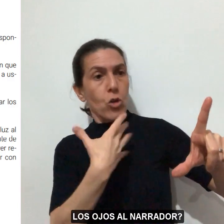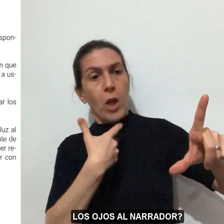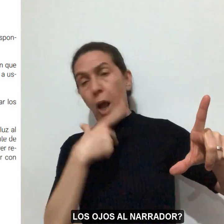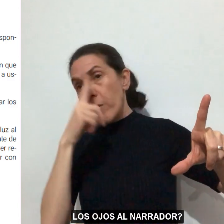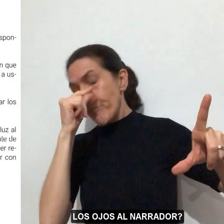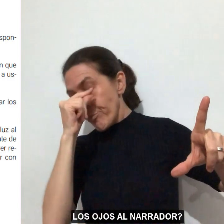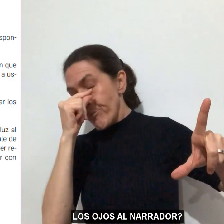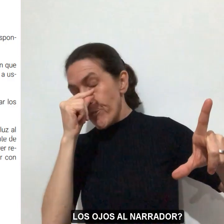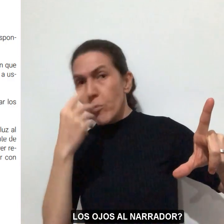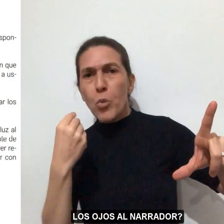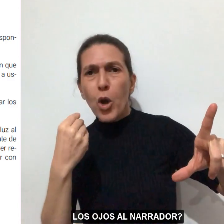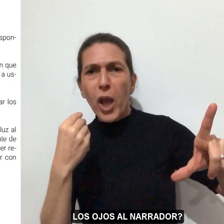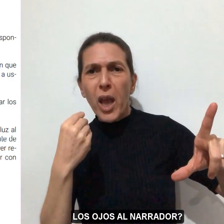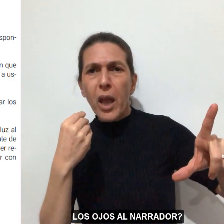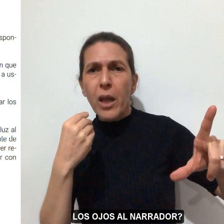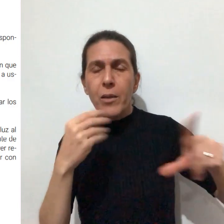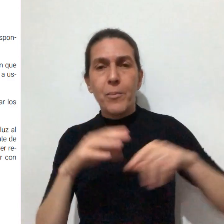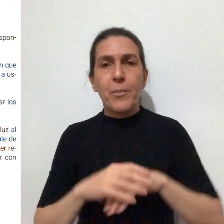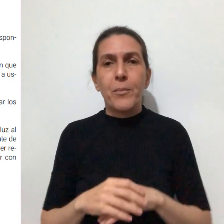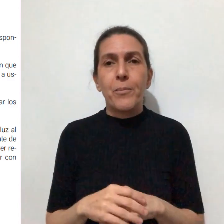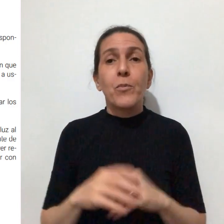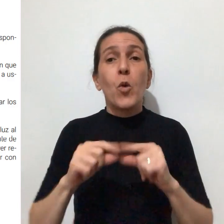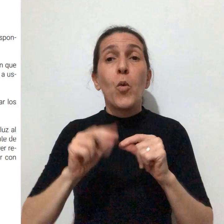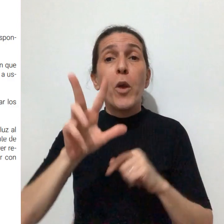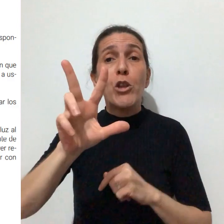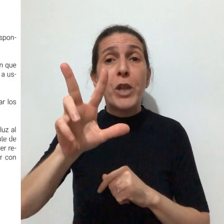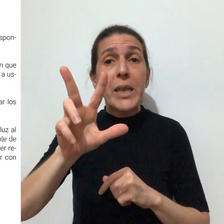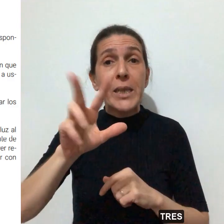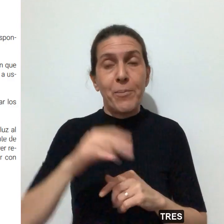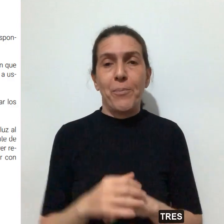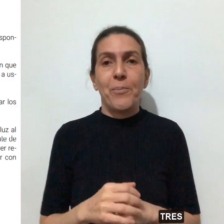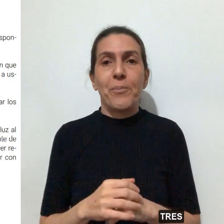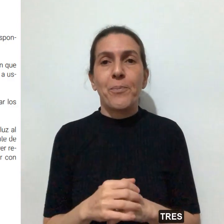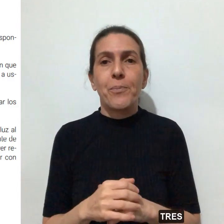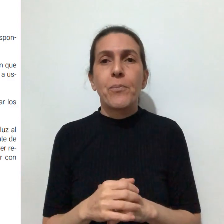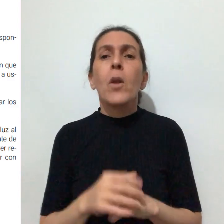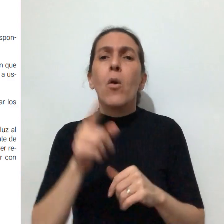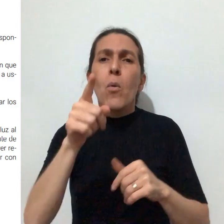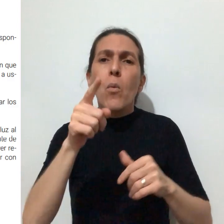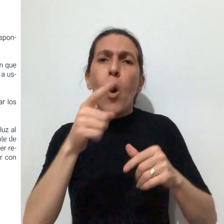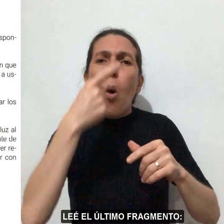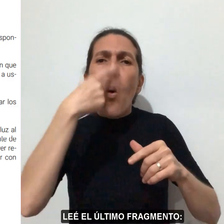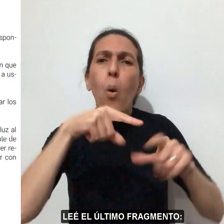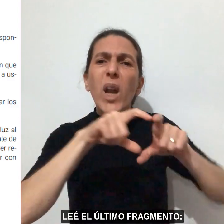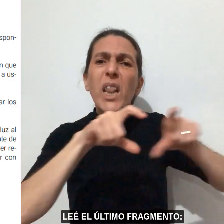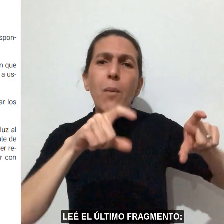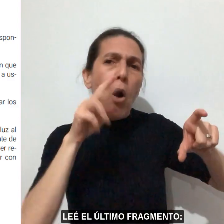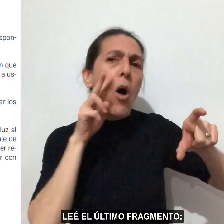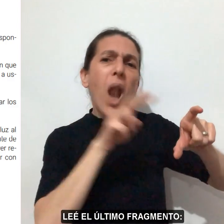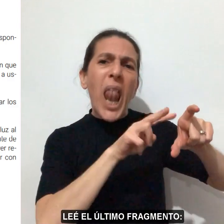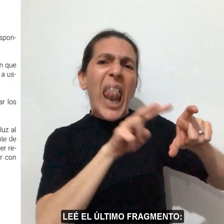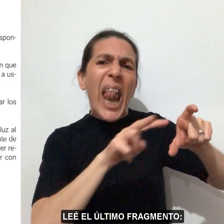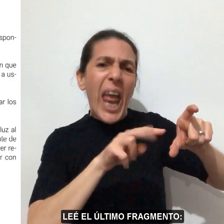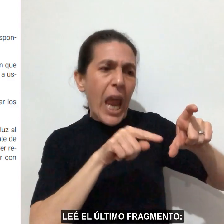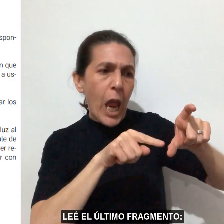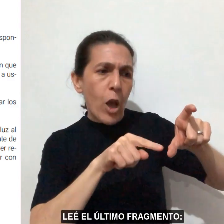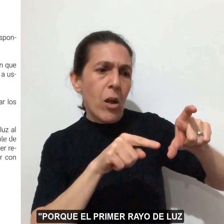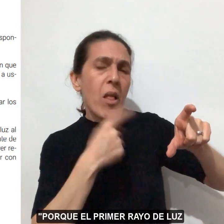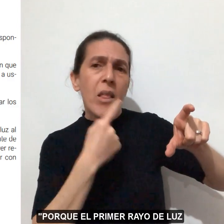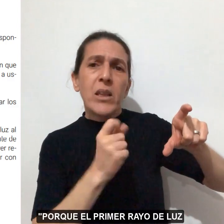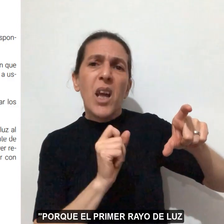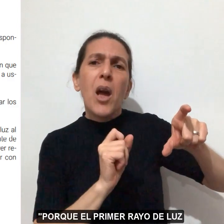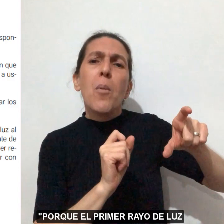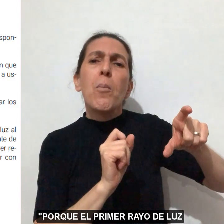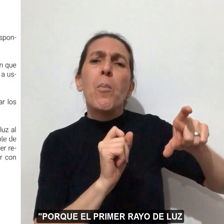cerrar los ojos al narrador? 3. Leé el último fragmento.